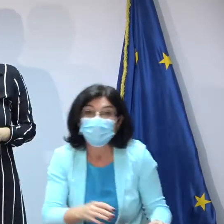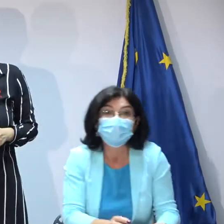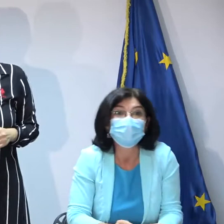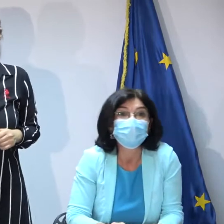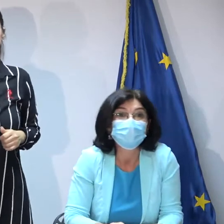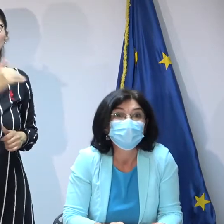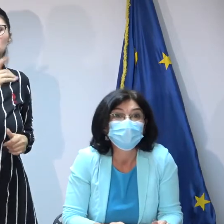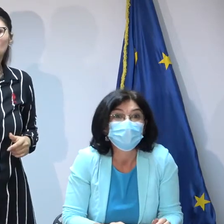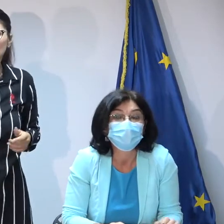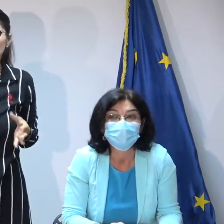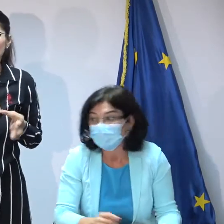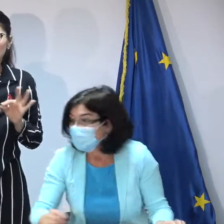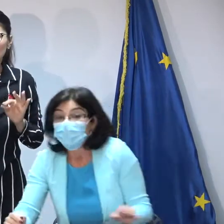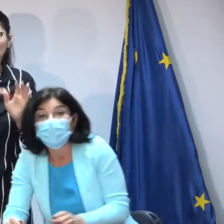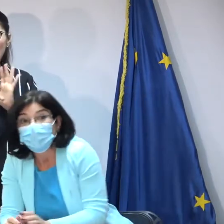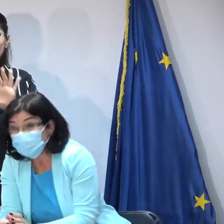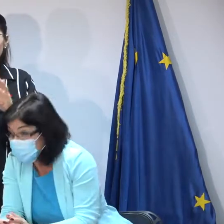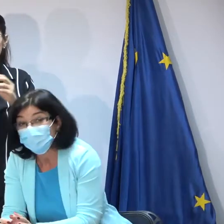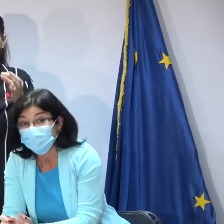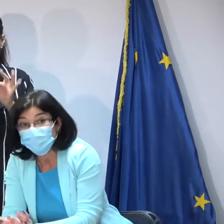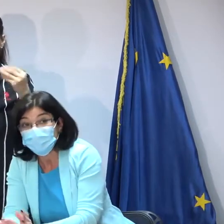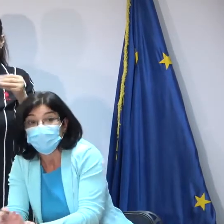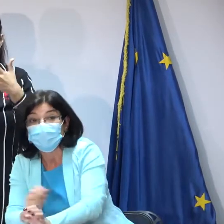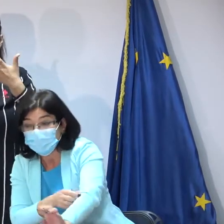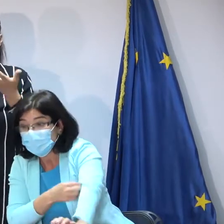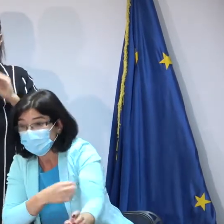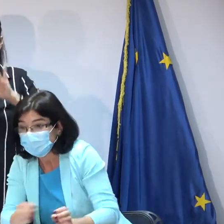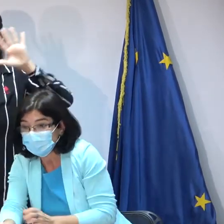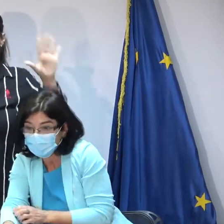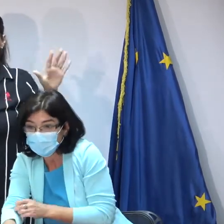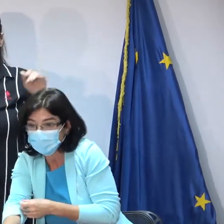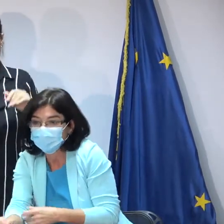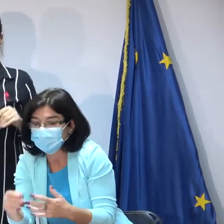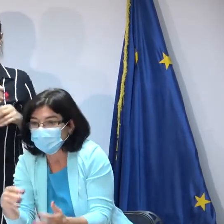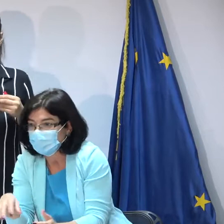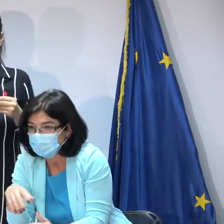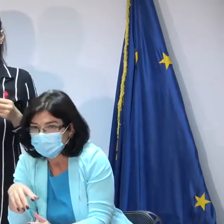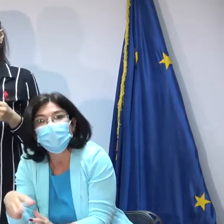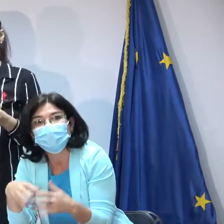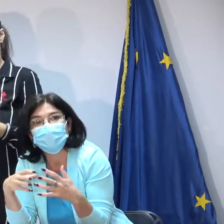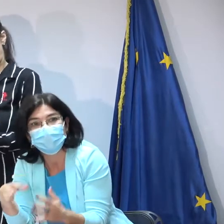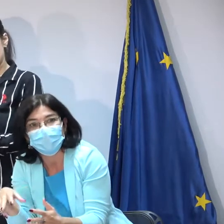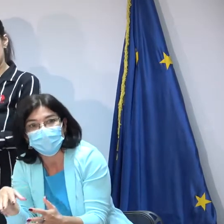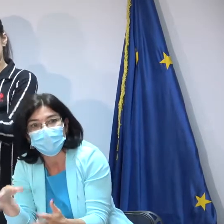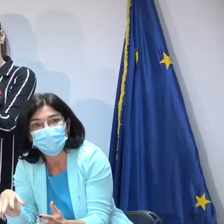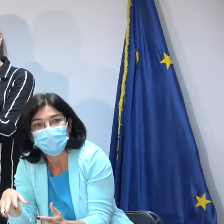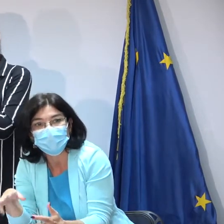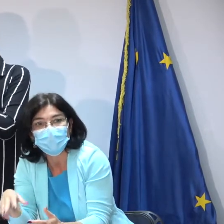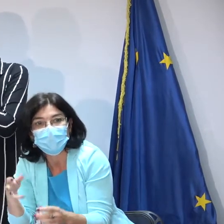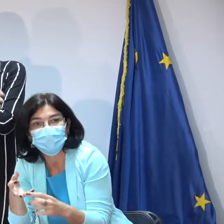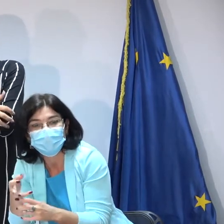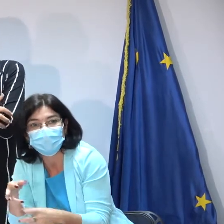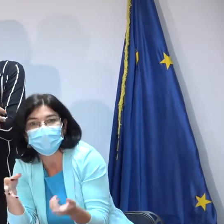înseamnă că nu dovedește că a făcut ceva mai explicit văd am exemplu da provine dintr-o familie foarte săracă da